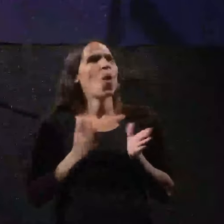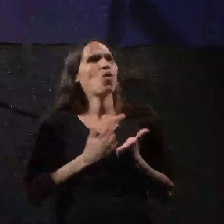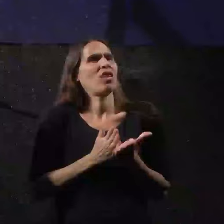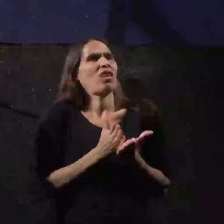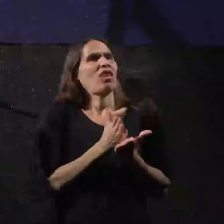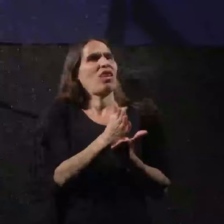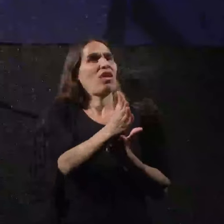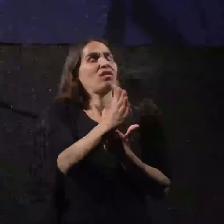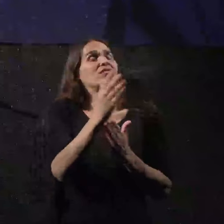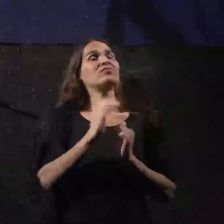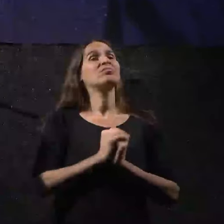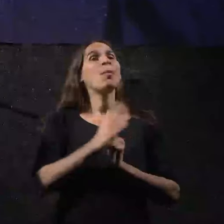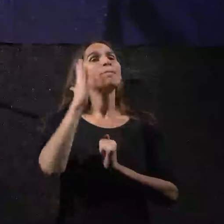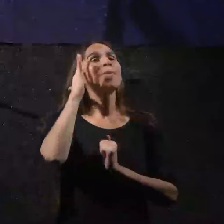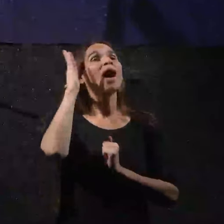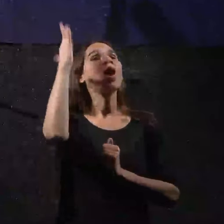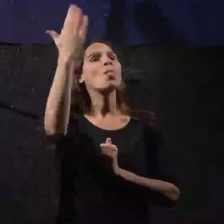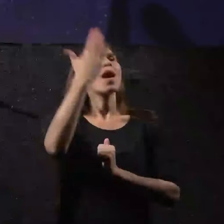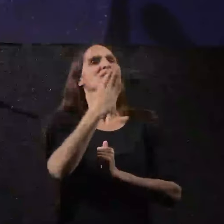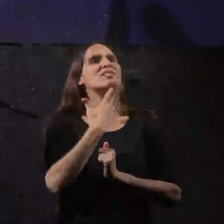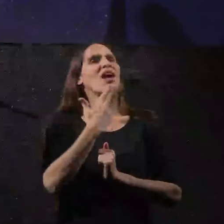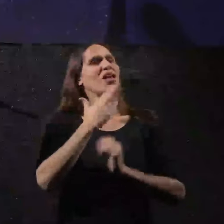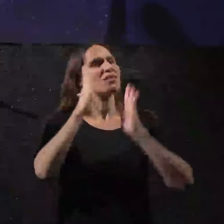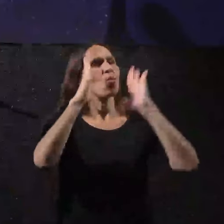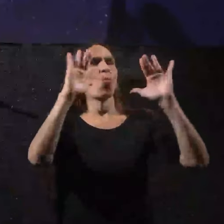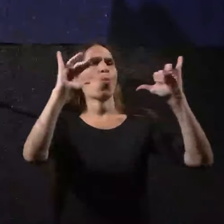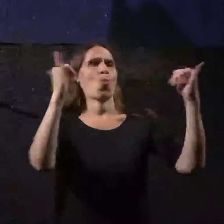בחלום הישראלי